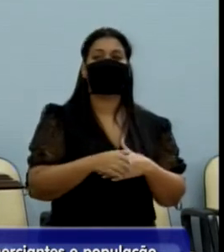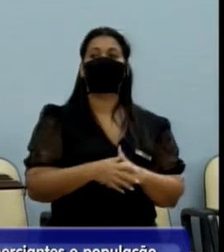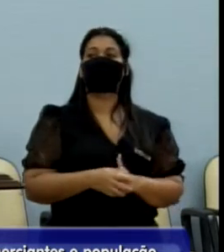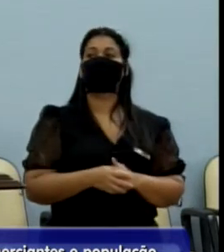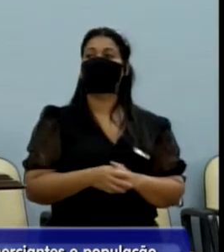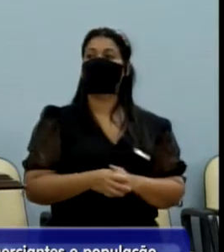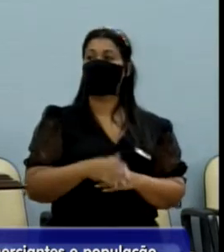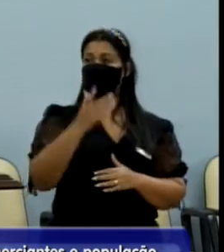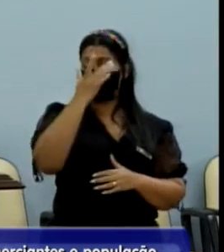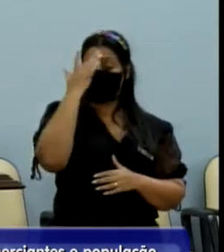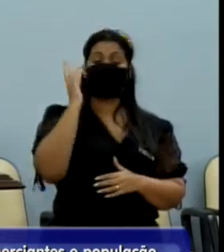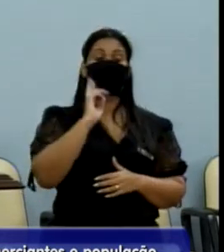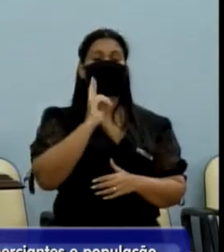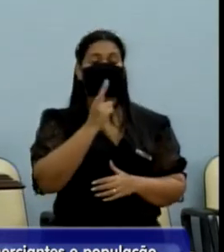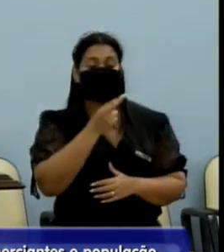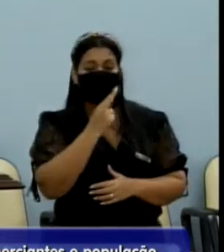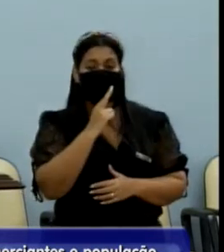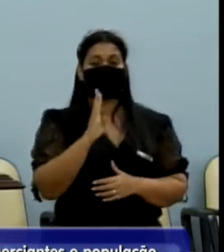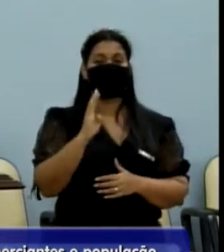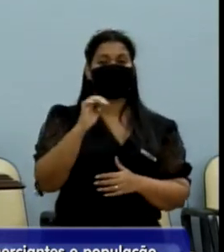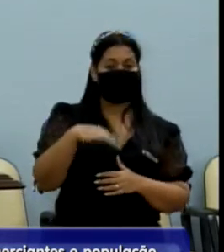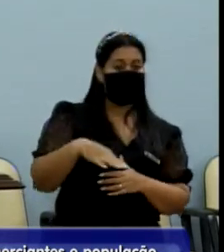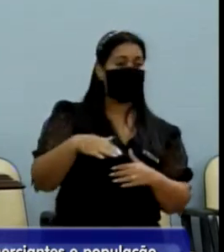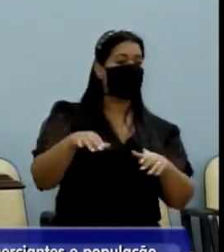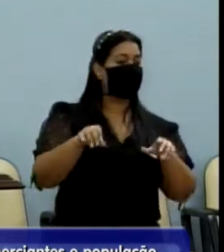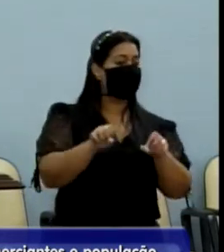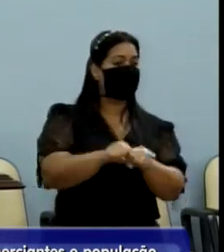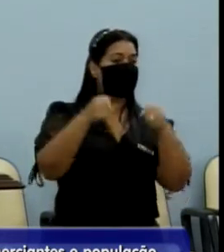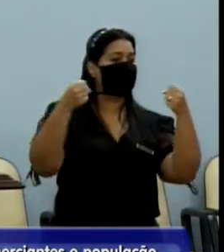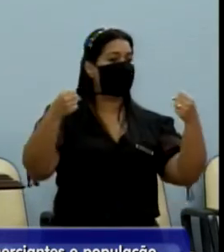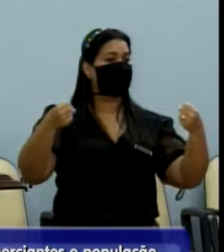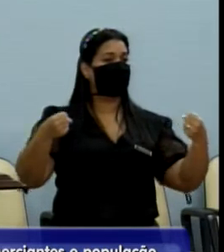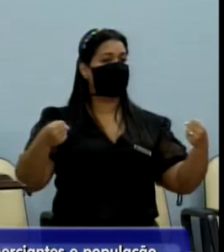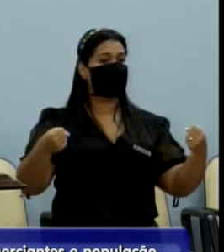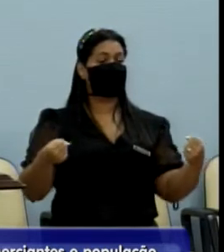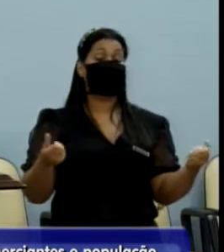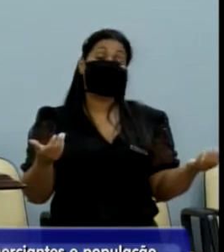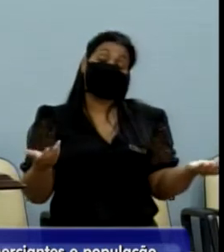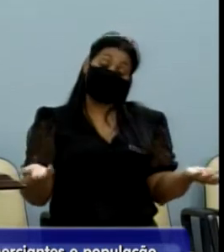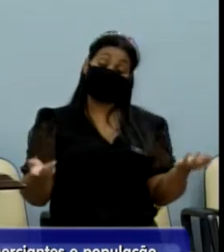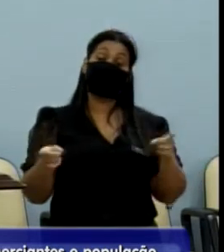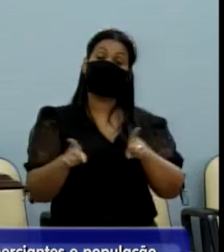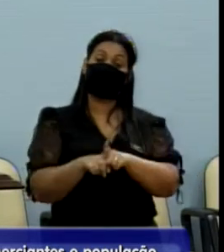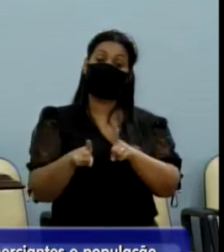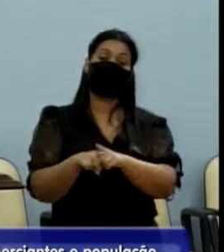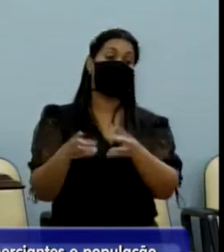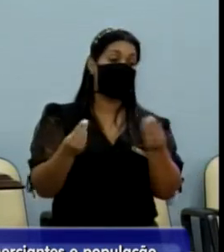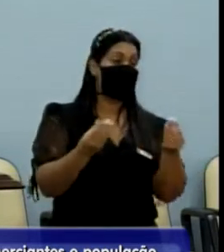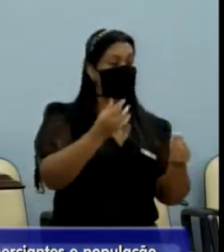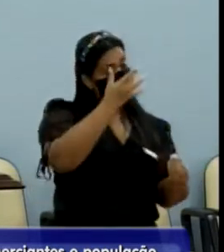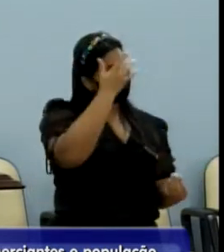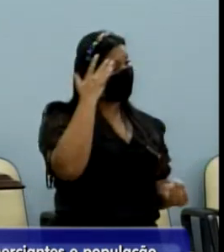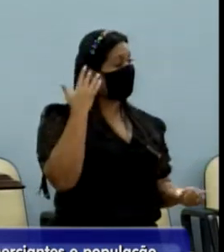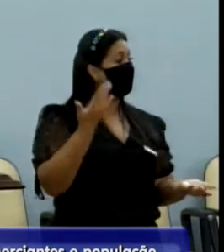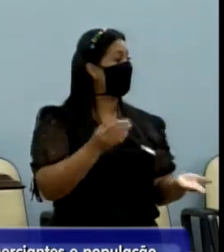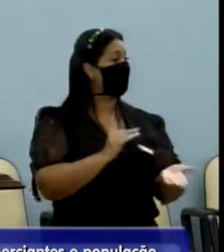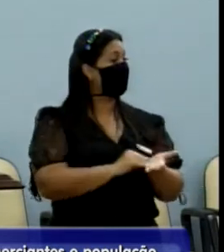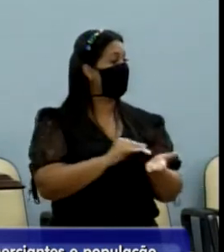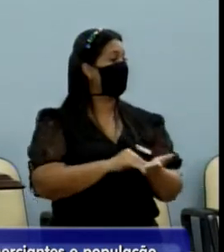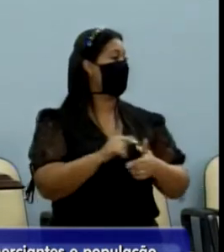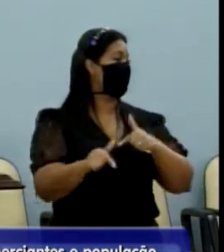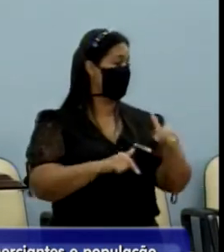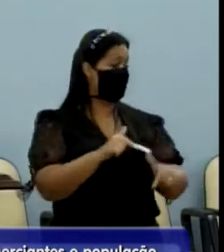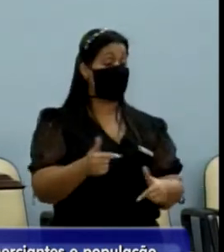Os donos de bares e restaurantes, muitos quebraram. E muitos deixaram de dar emprego para as pessoas físicas. Que hoje,